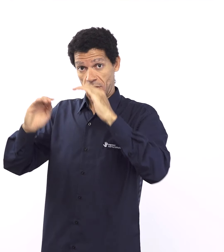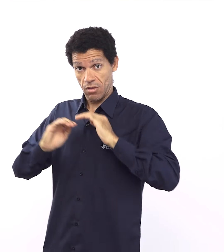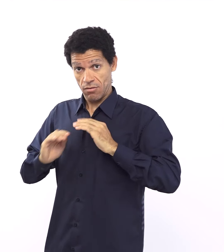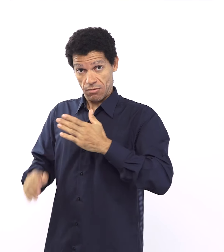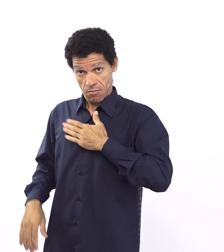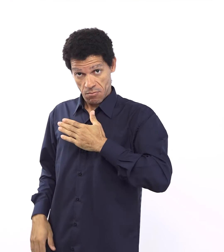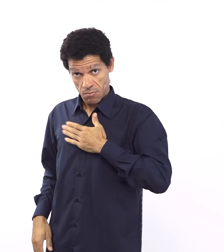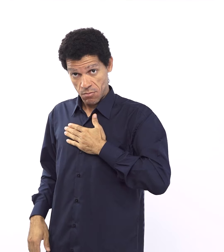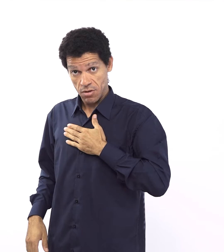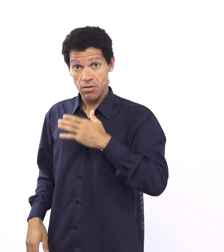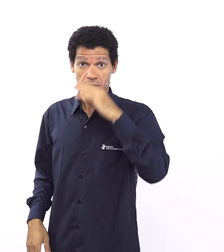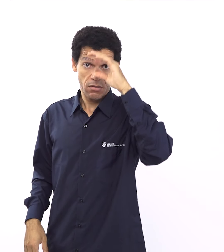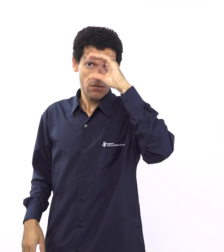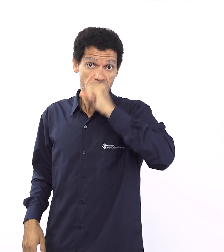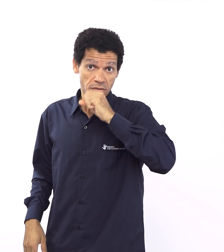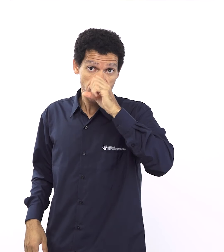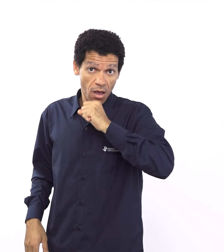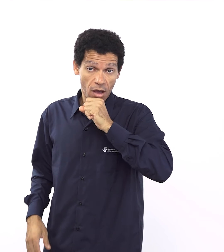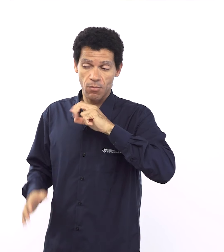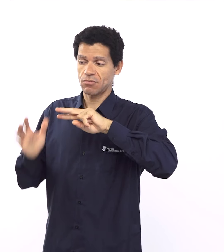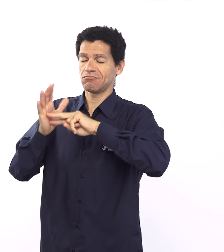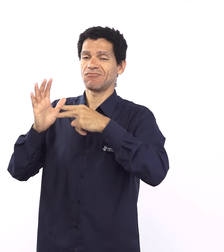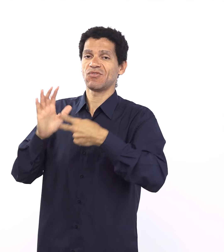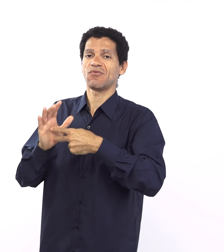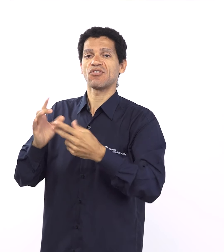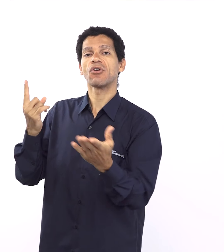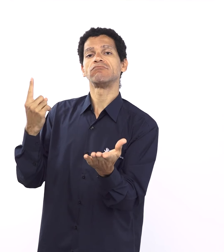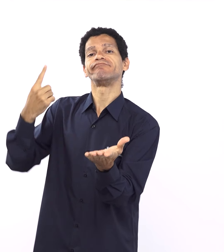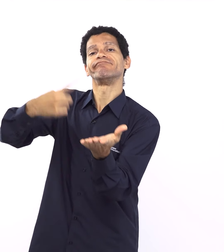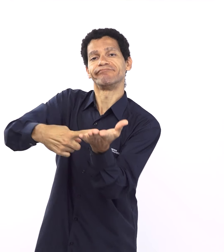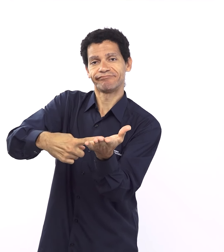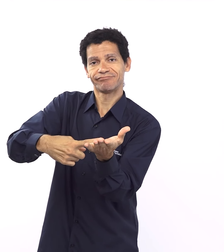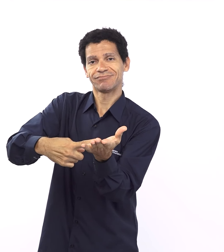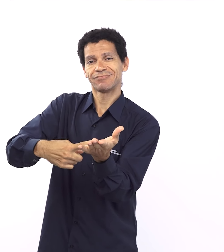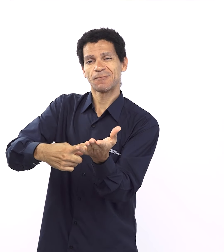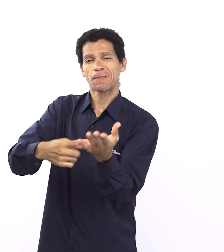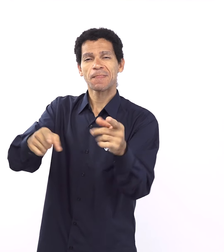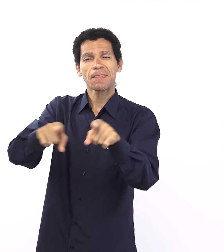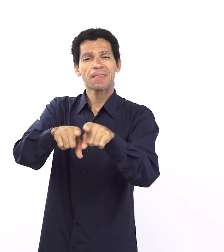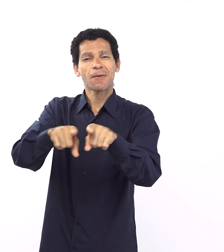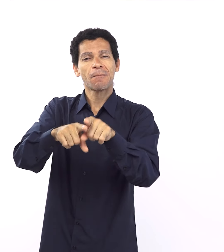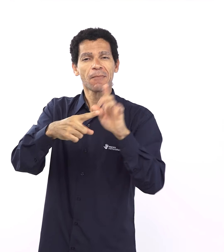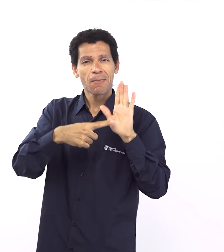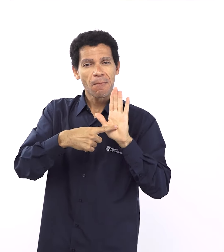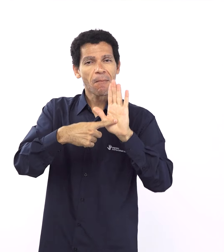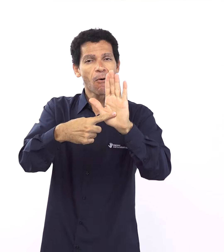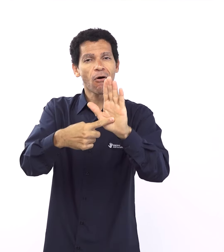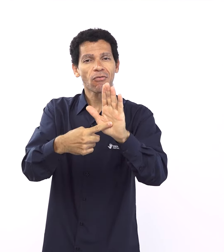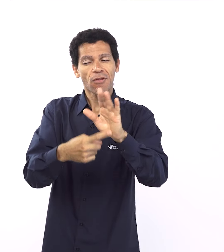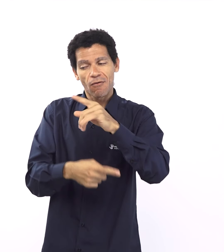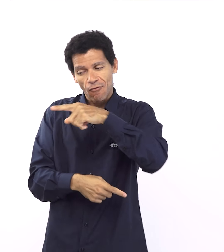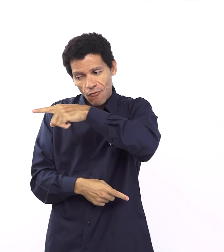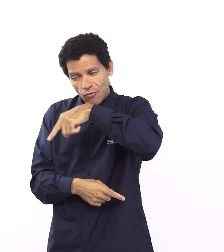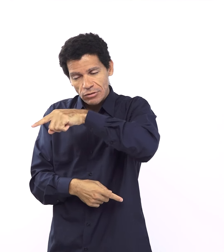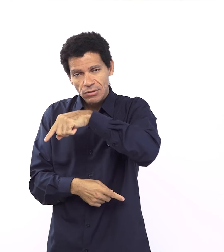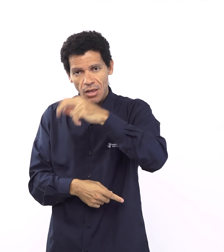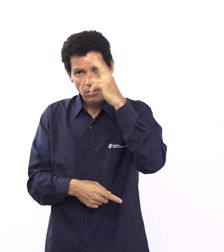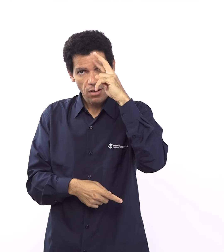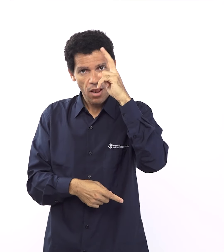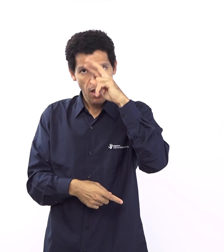lá em êxodo 20 você vai ter no mandamento do sábado o porquê do mandamento porque Deus criou porque eu sou o criador